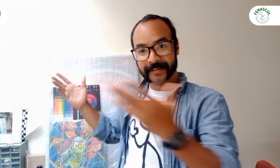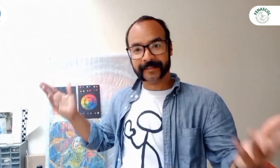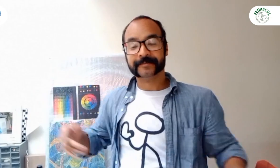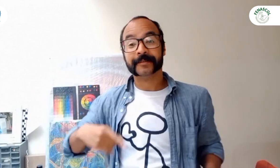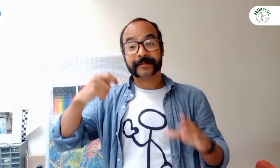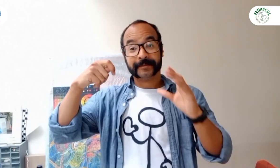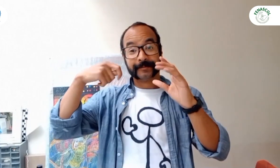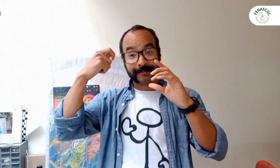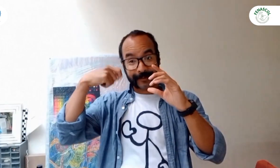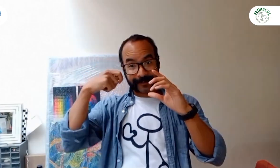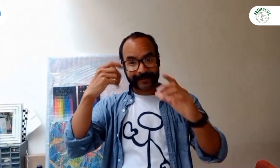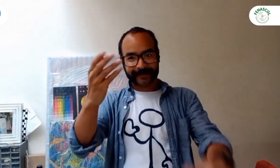de mi trabajo.